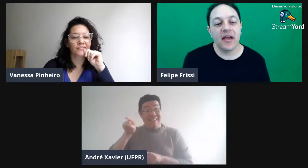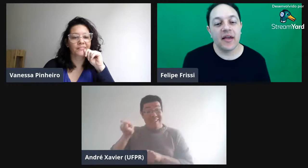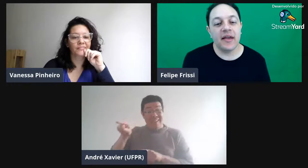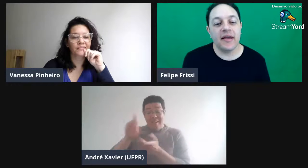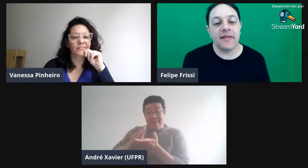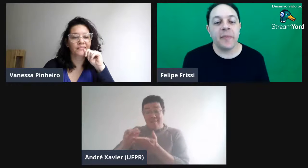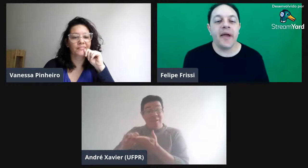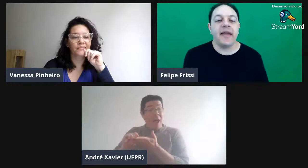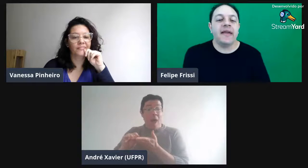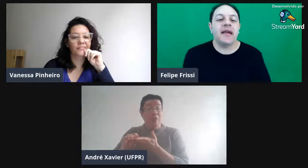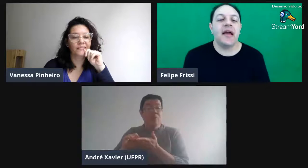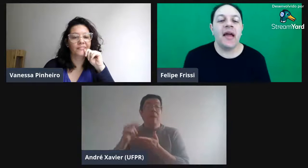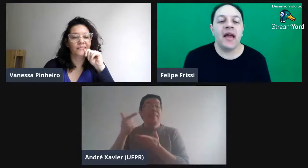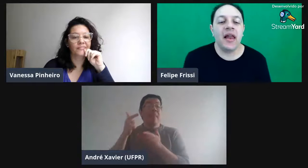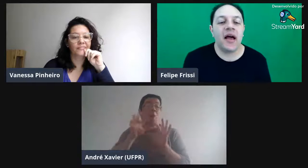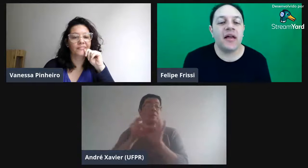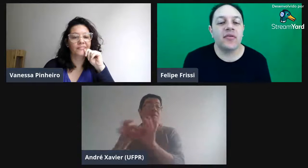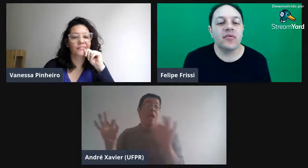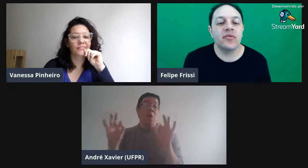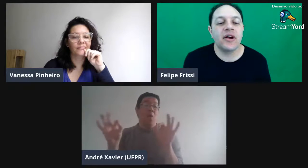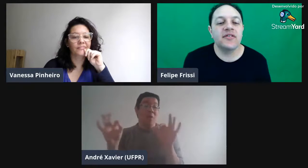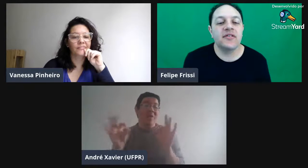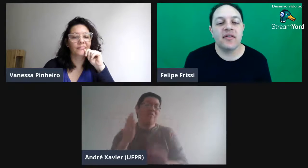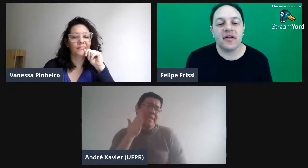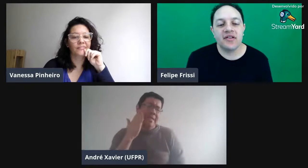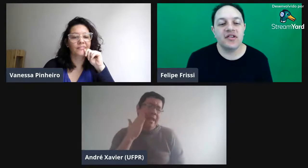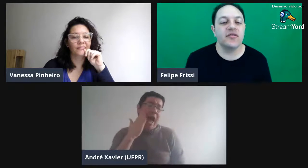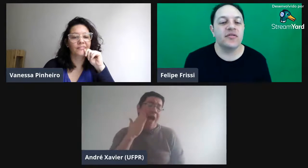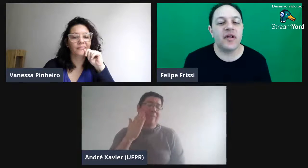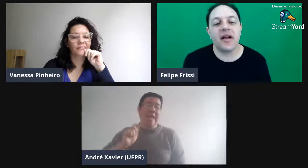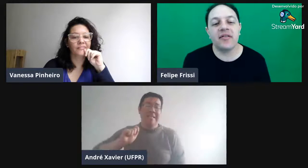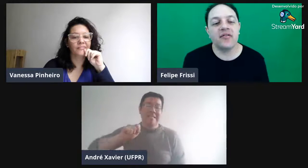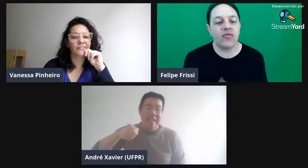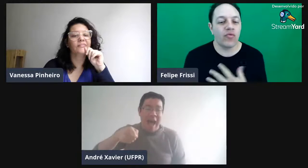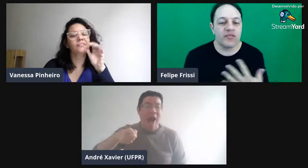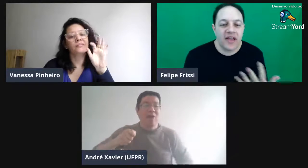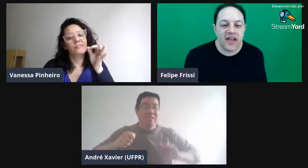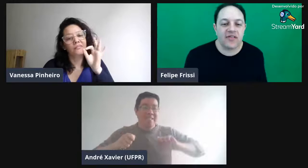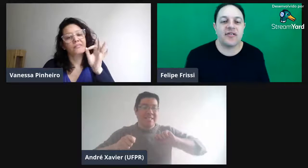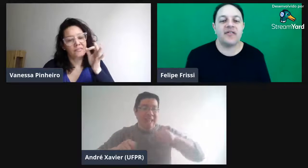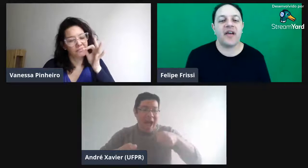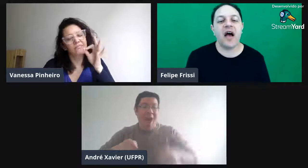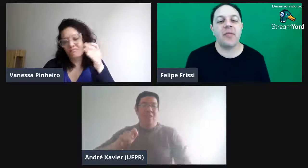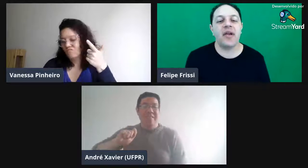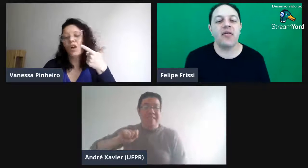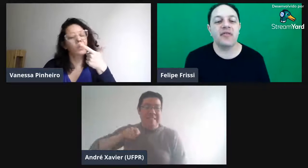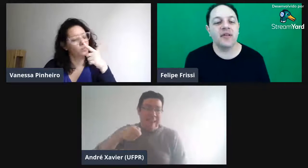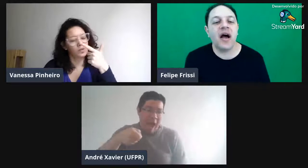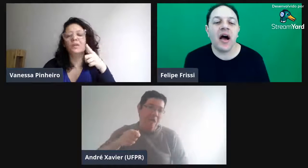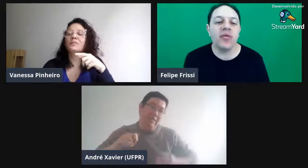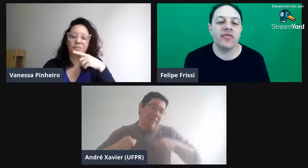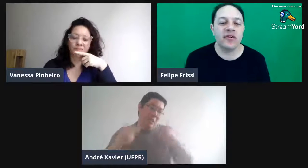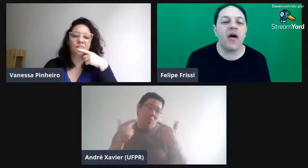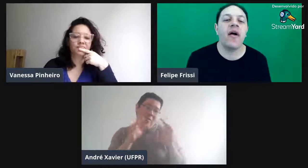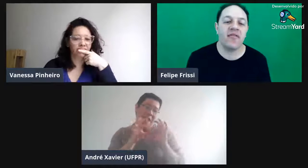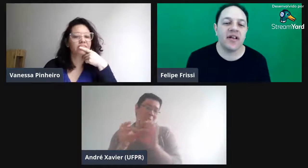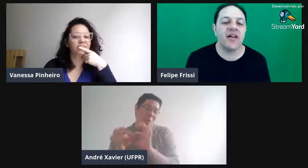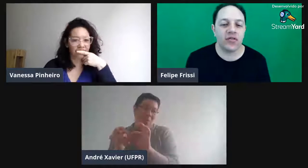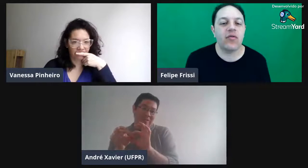E também, é, lá no, nesse artigo, não tá num contexto. Você sabe que é um sinal, um sinal, é, é verdade, eu